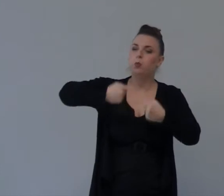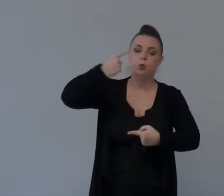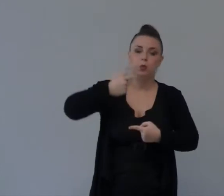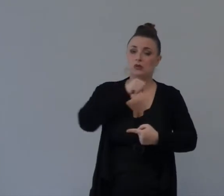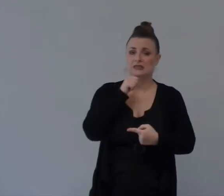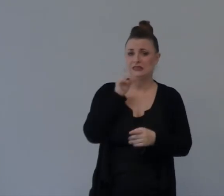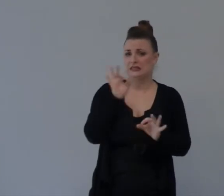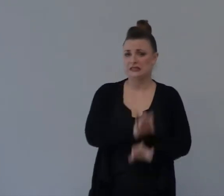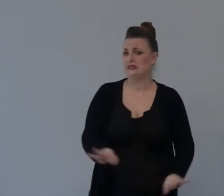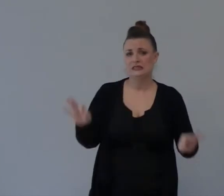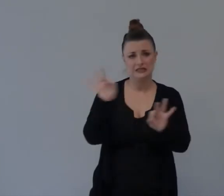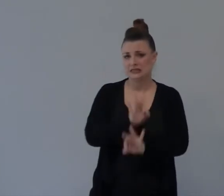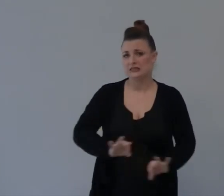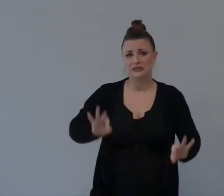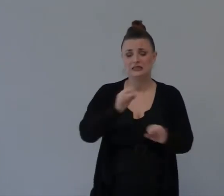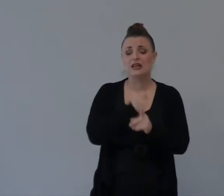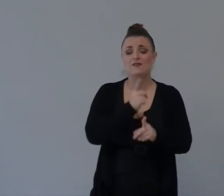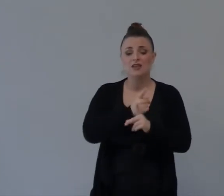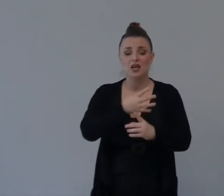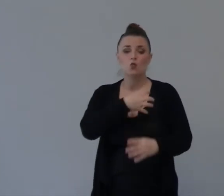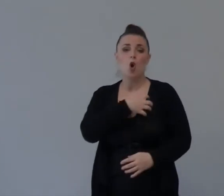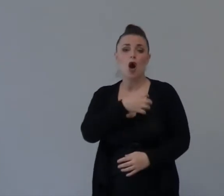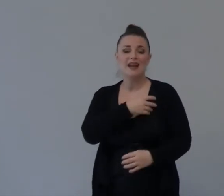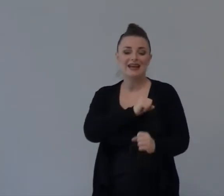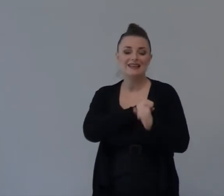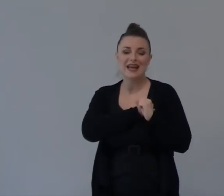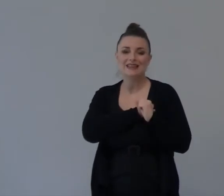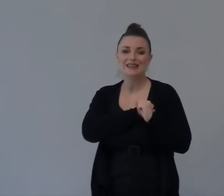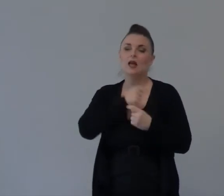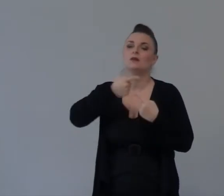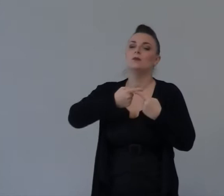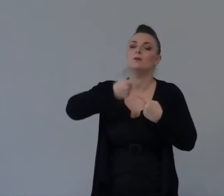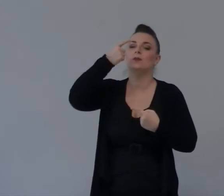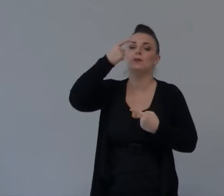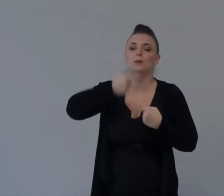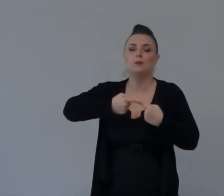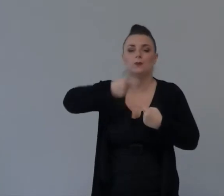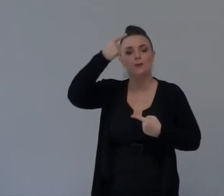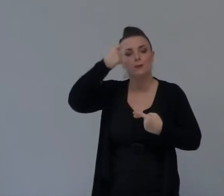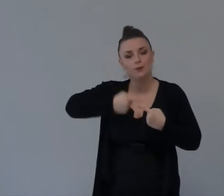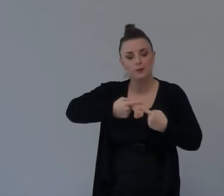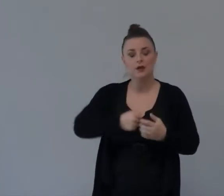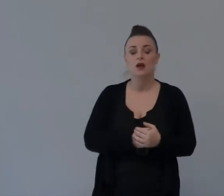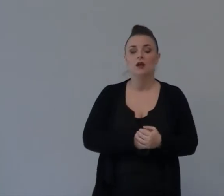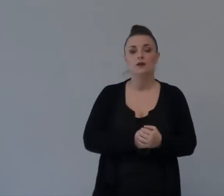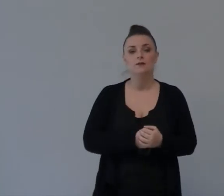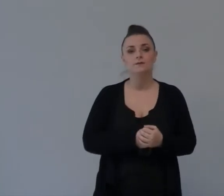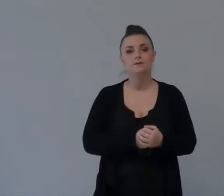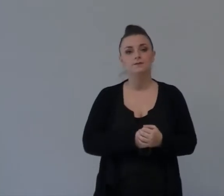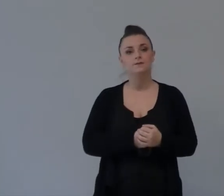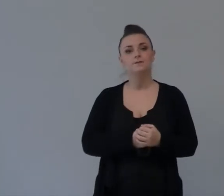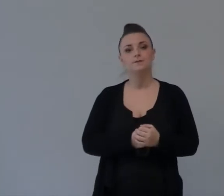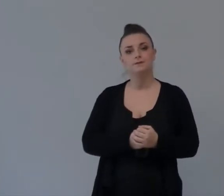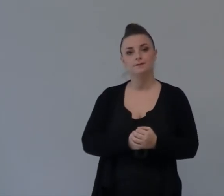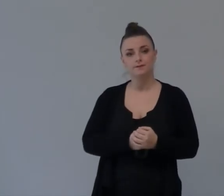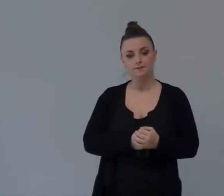Credenti A Tempo Pieno Di Essere Credenti Non Credere Di Poter Servire Il Signore Se Tu Lo Stai